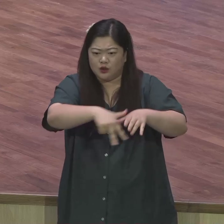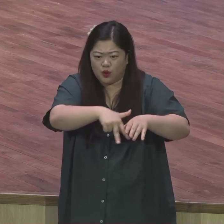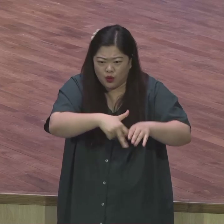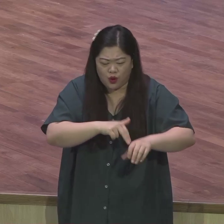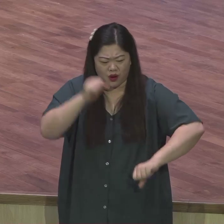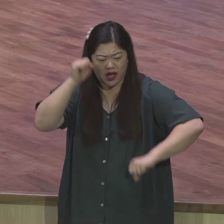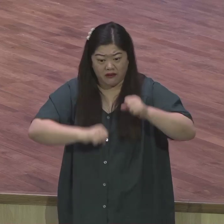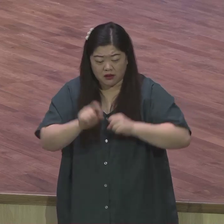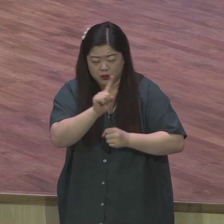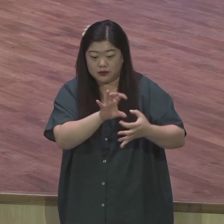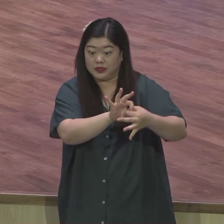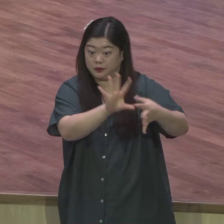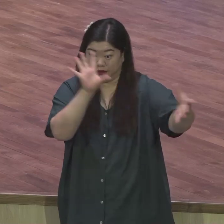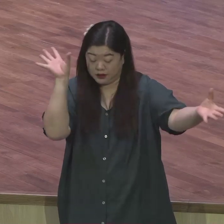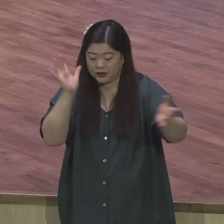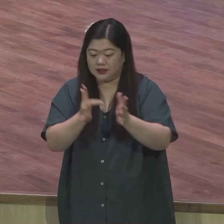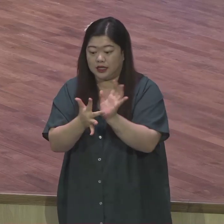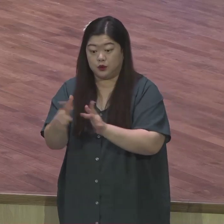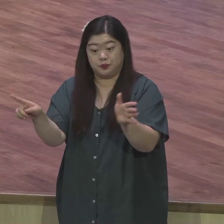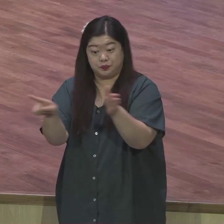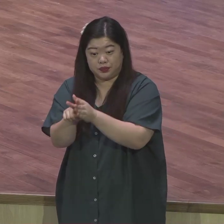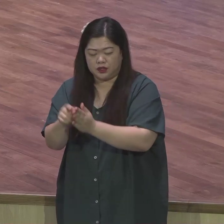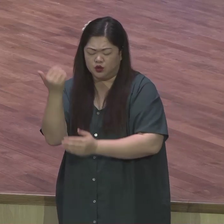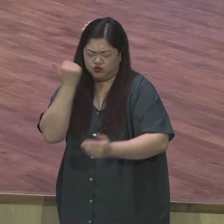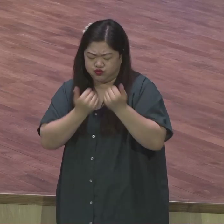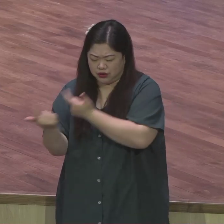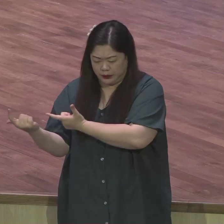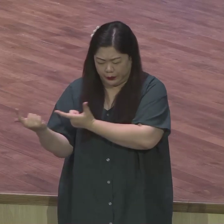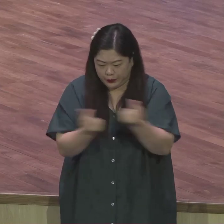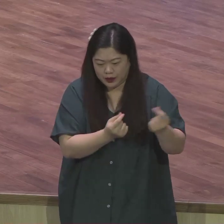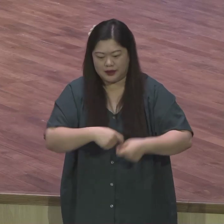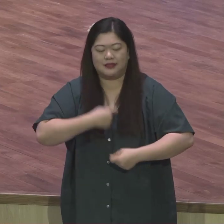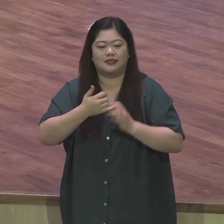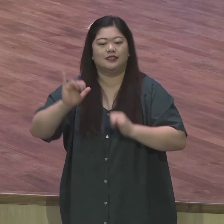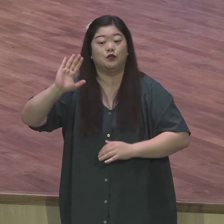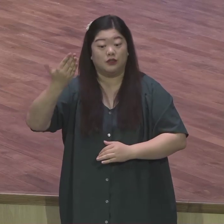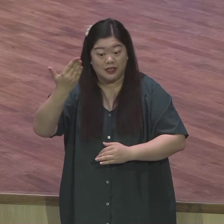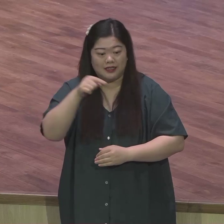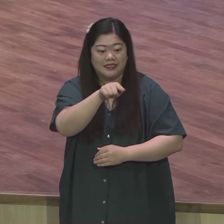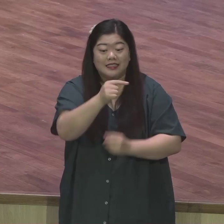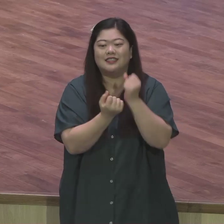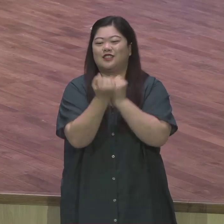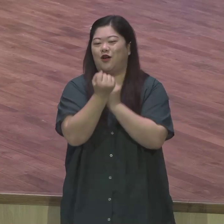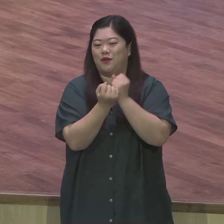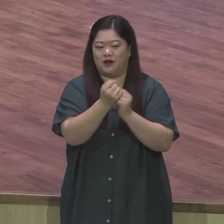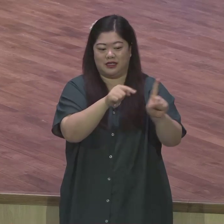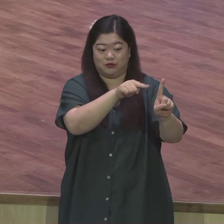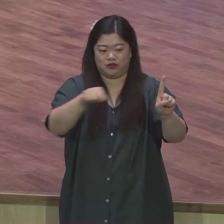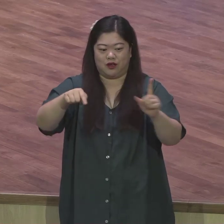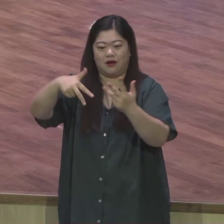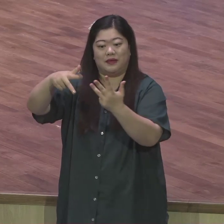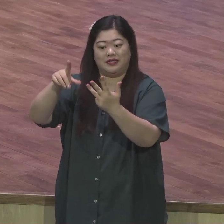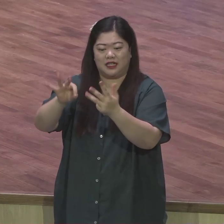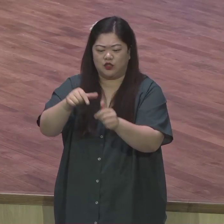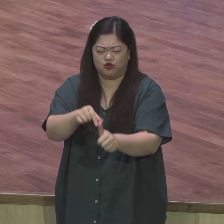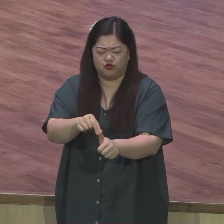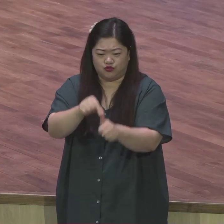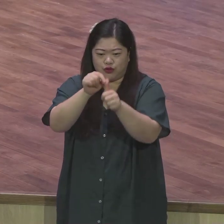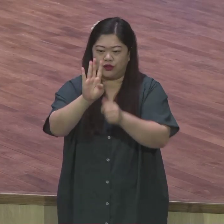그리스도를 믿는 사람은 예수 어떤 죄인이라도 어렵게 된다 이런 구원의 본질을 가르쳐 주었습니다